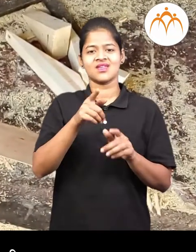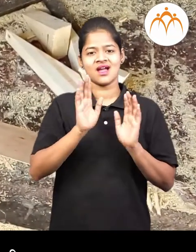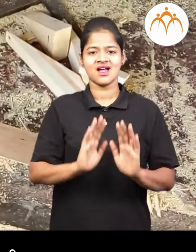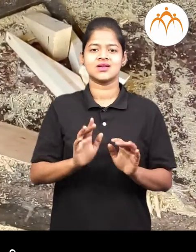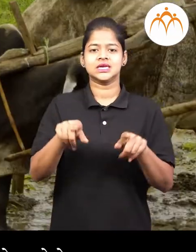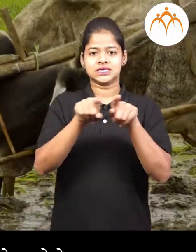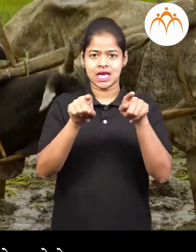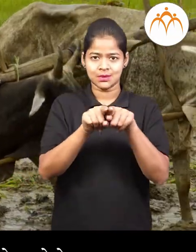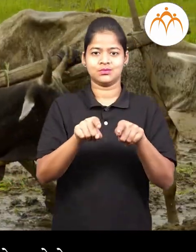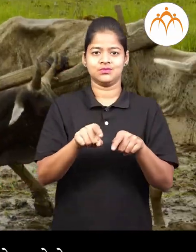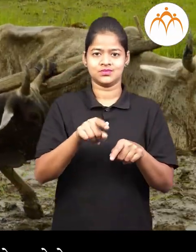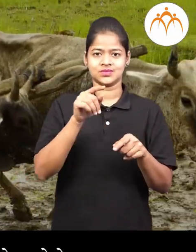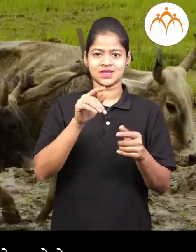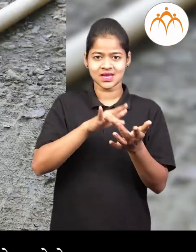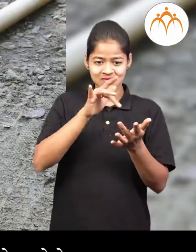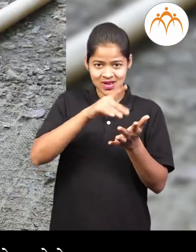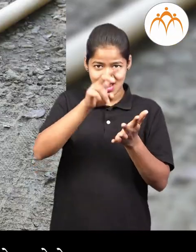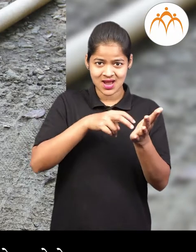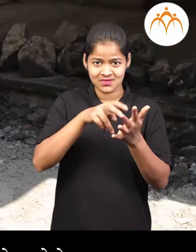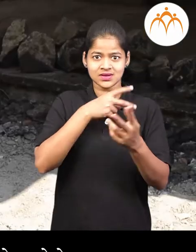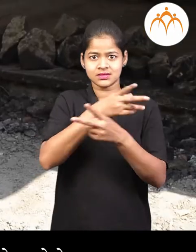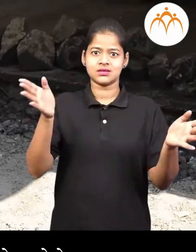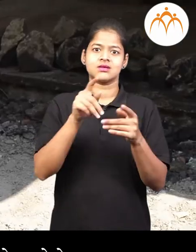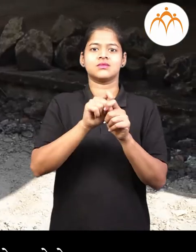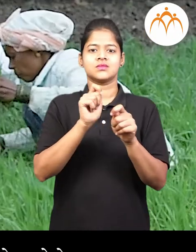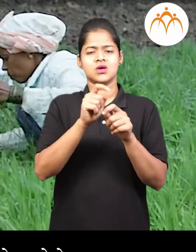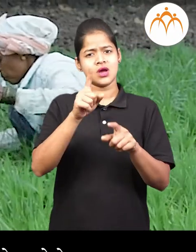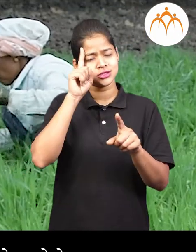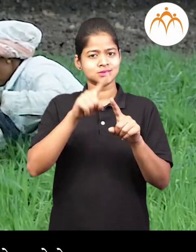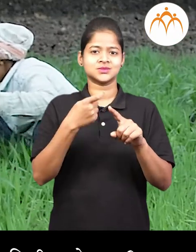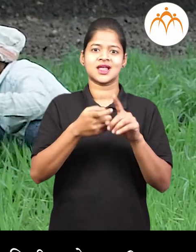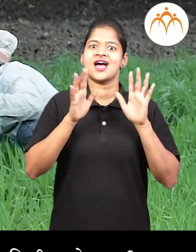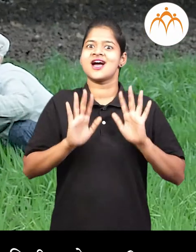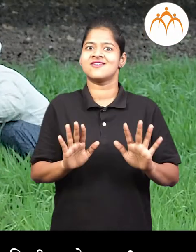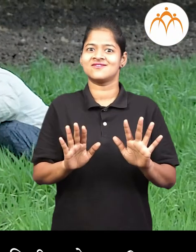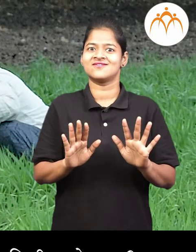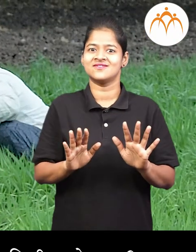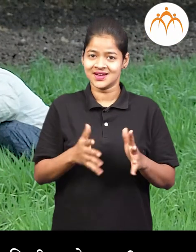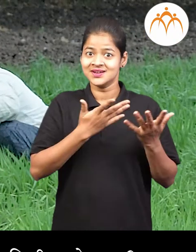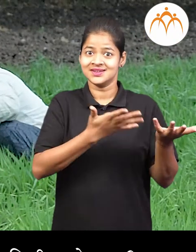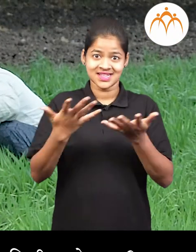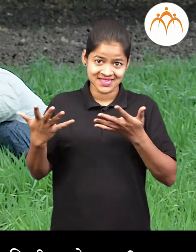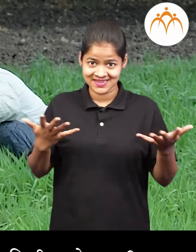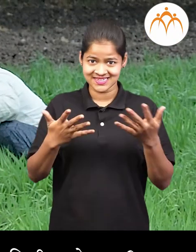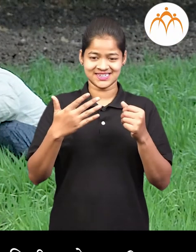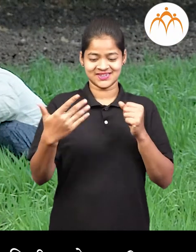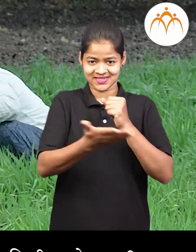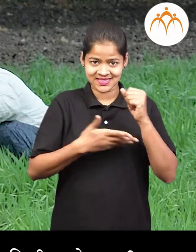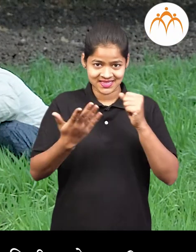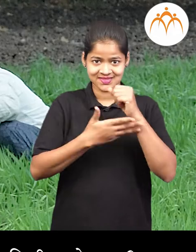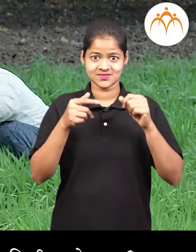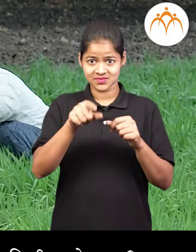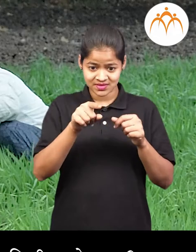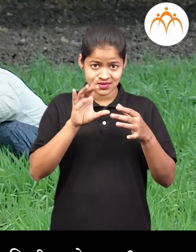नांगराचे फाल, कुदल, फावडे, घमेले आशी शेतीची लोखंडी अवजारे